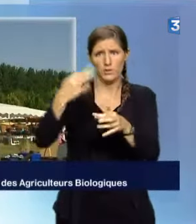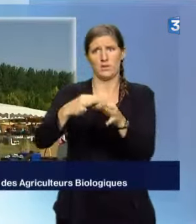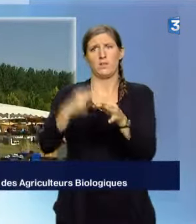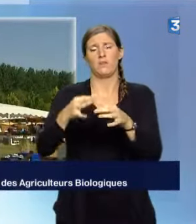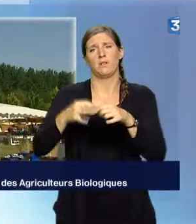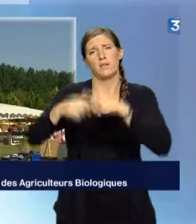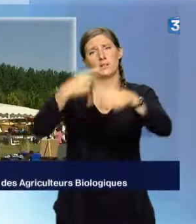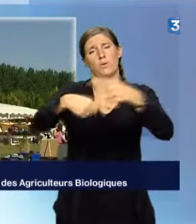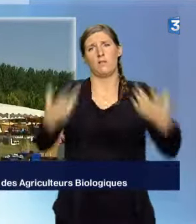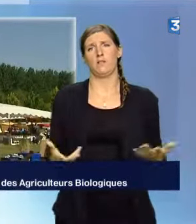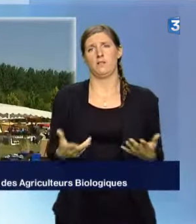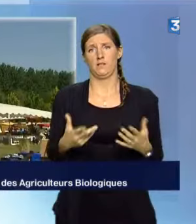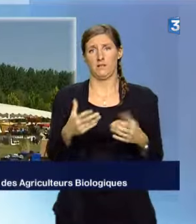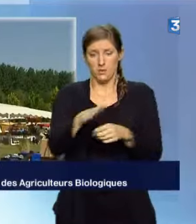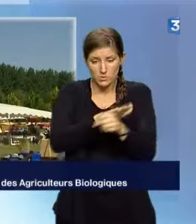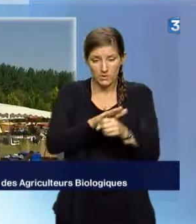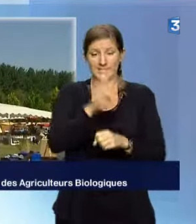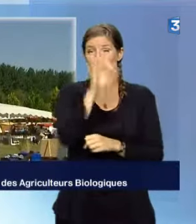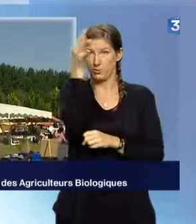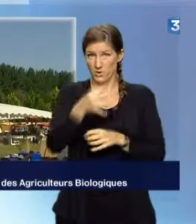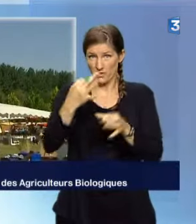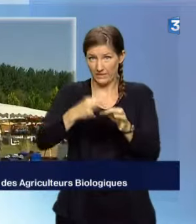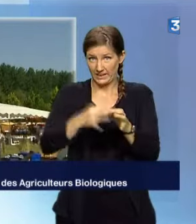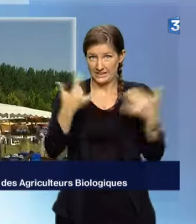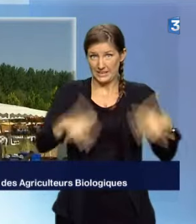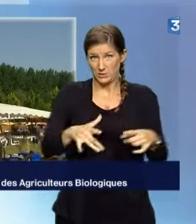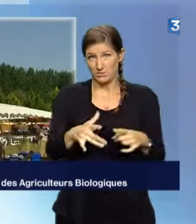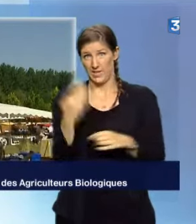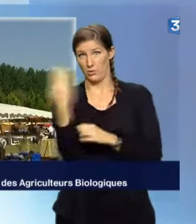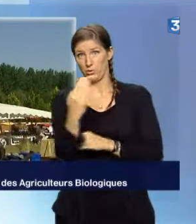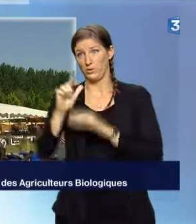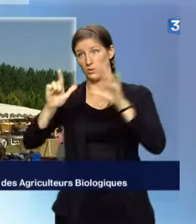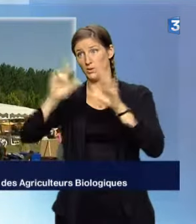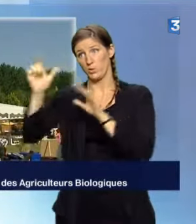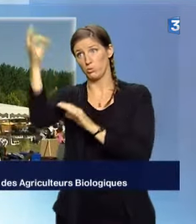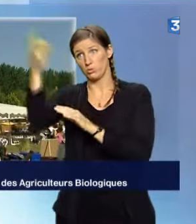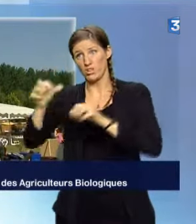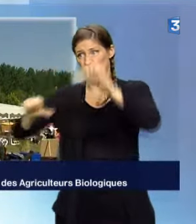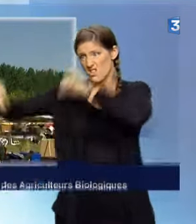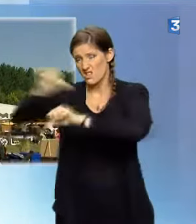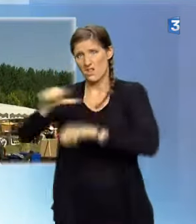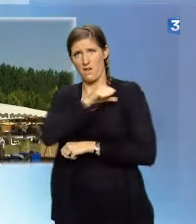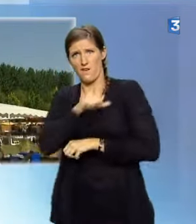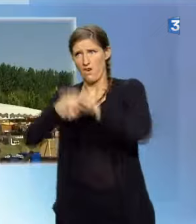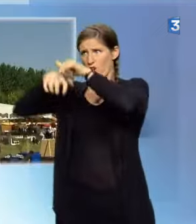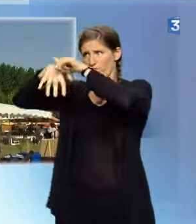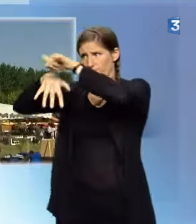surface qui est en vigne et elle concentre cette surface de 4%, 72% des produits phytosanitaires.